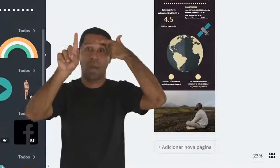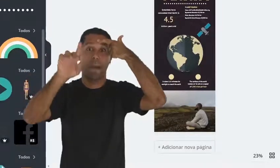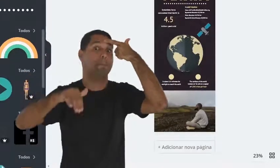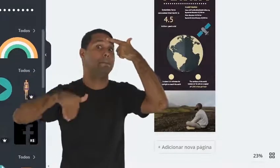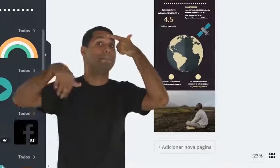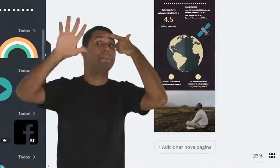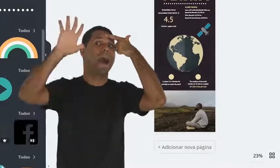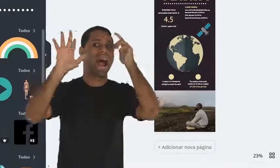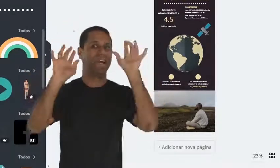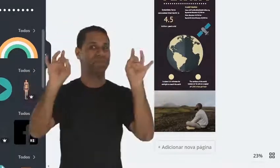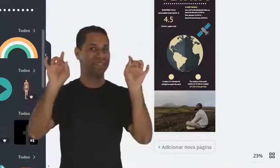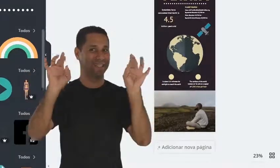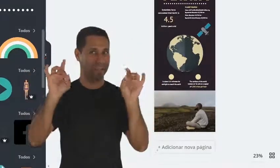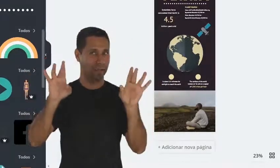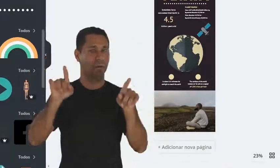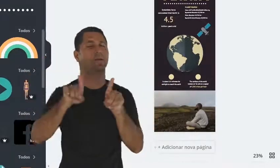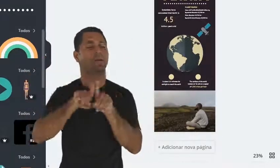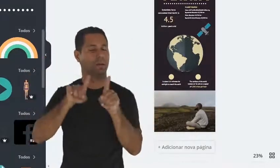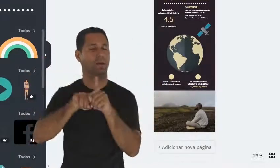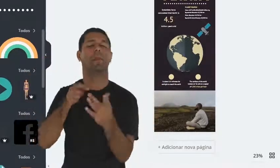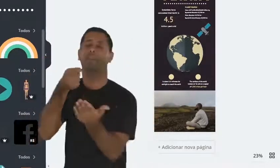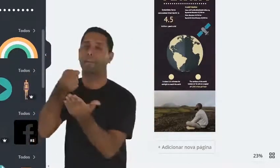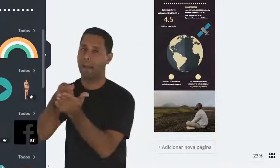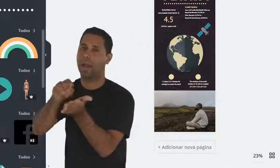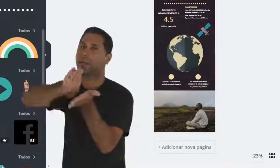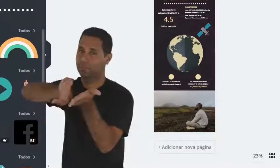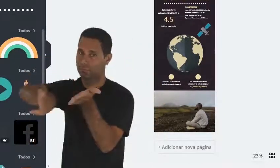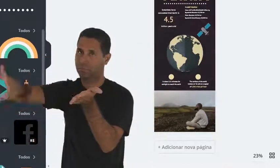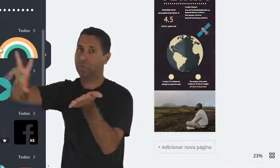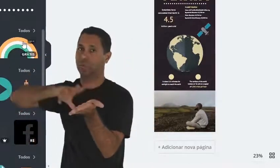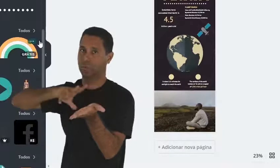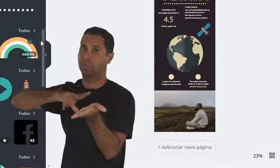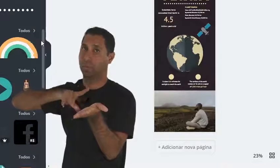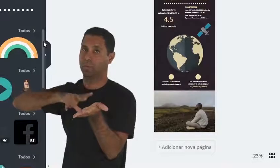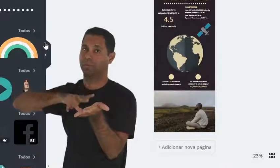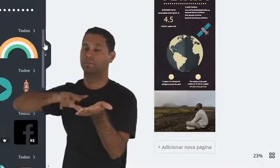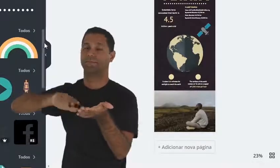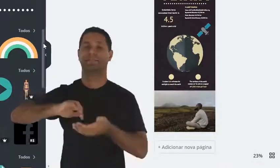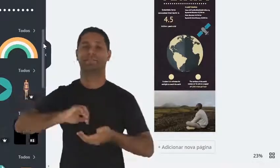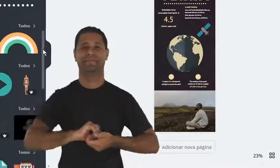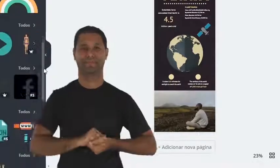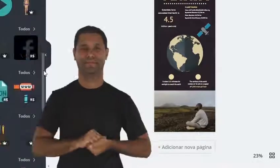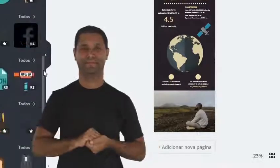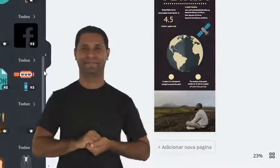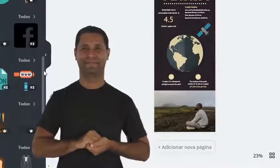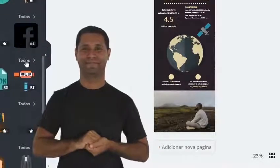que você consegue também, pagando, utilizar estes elementos.